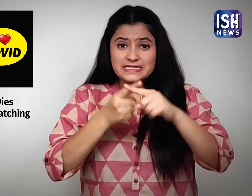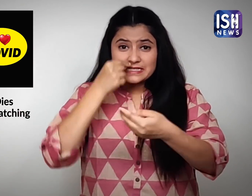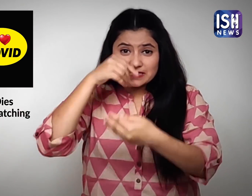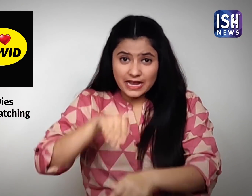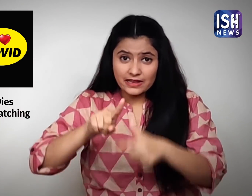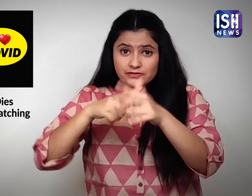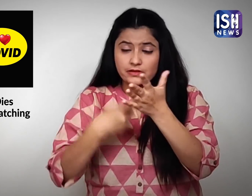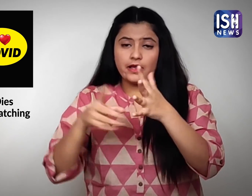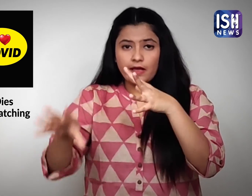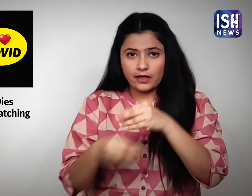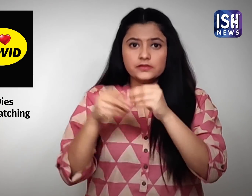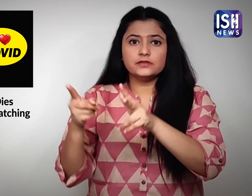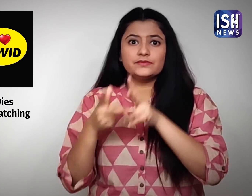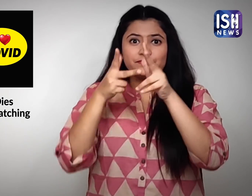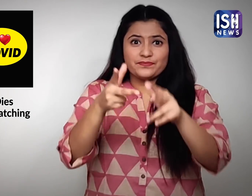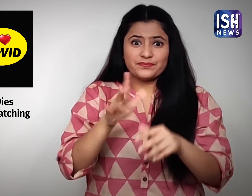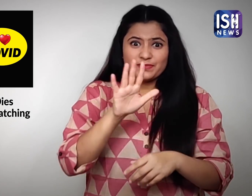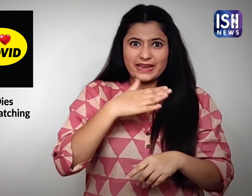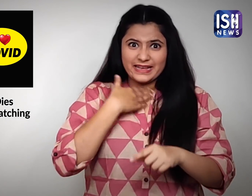उसके बेटे के अनुसार बरने से पहले